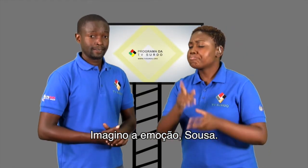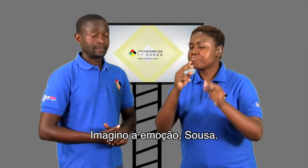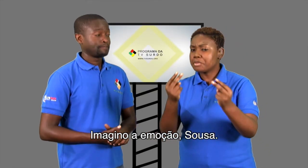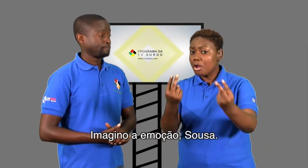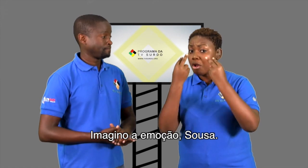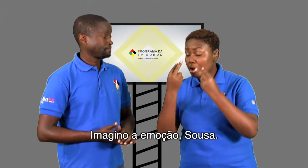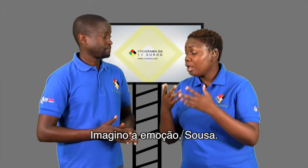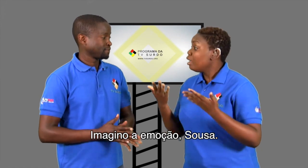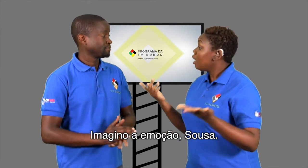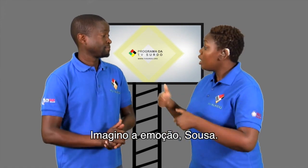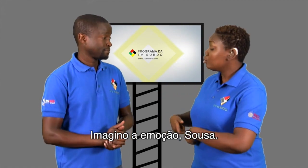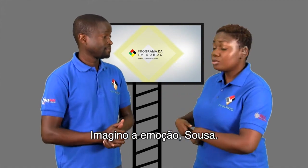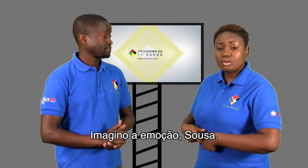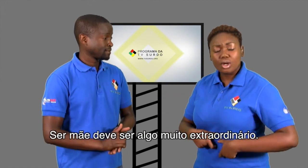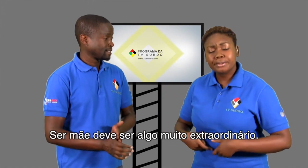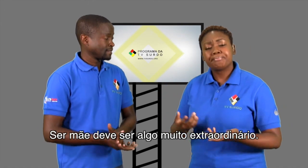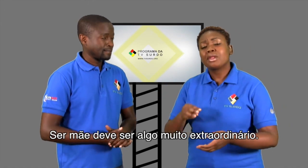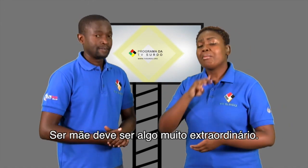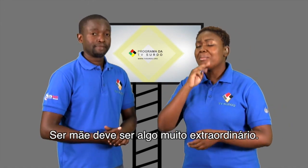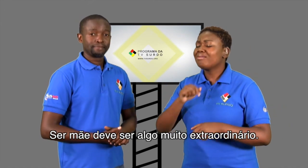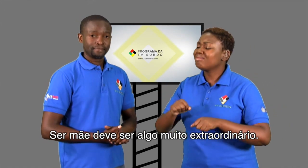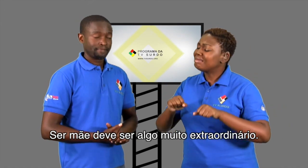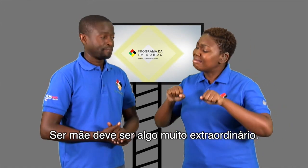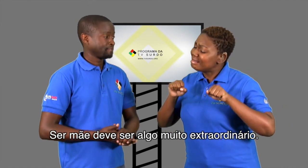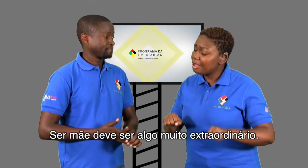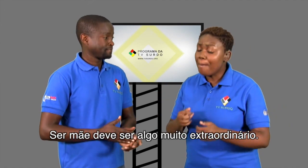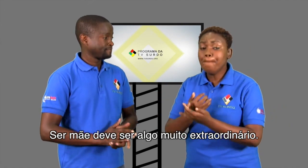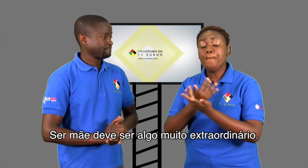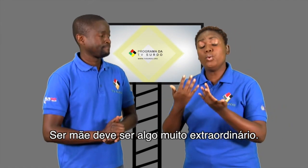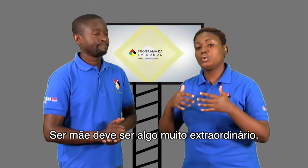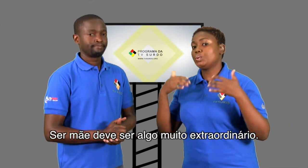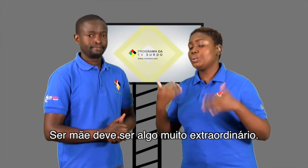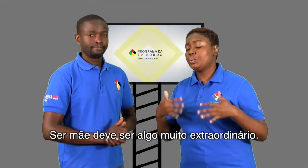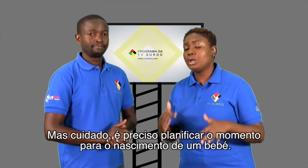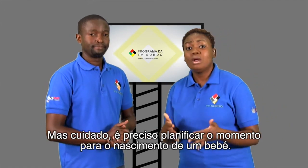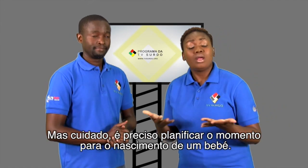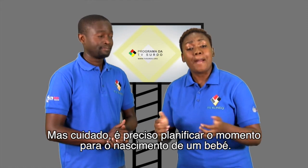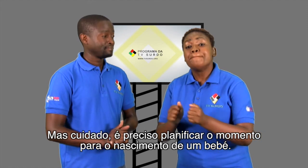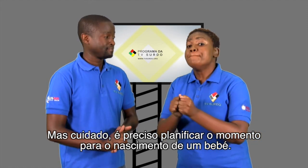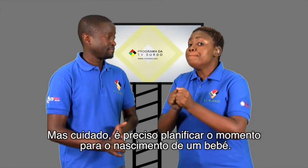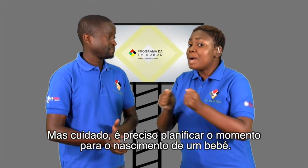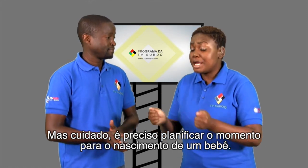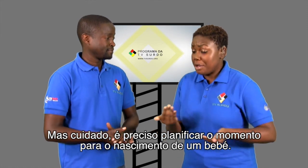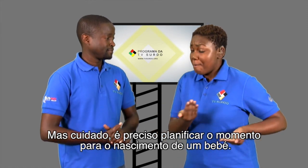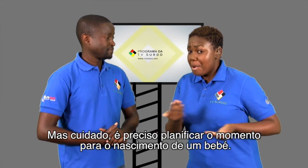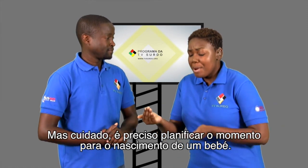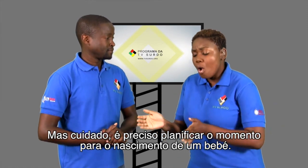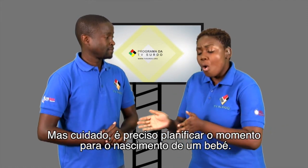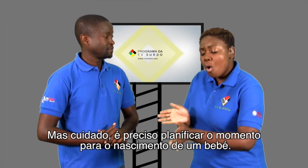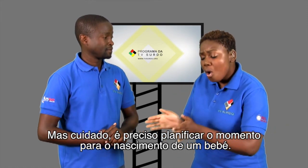Imagina a emoção, Souza. Ser mãe deve ser algo muito extraordinário. Mas, cuidado,